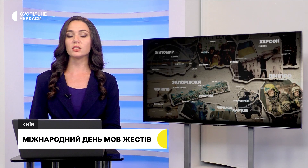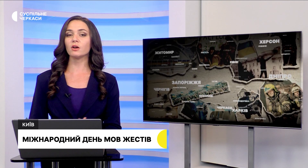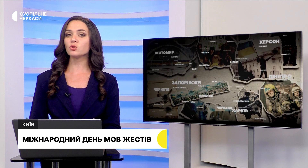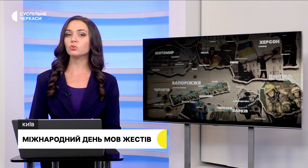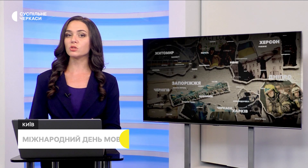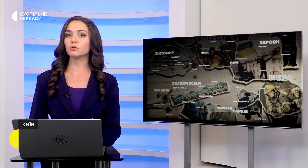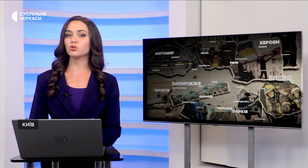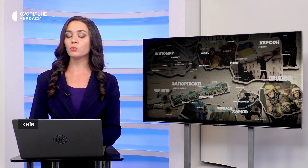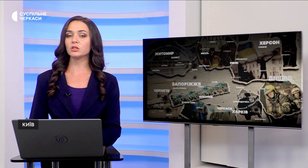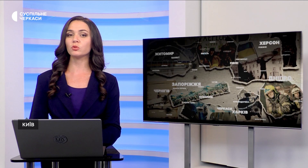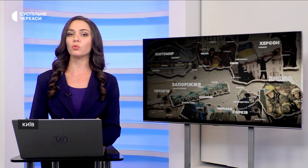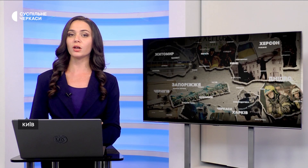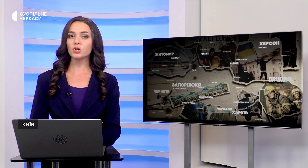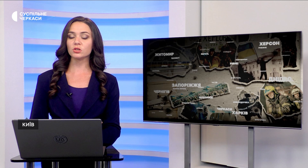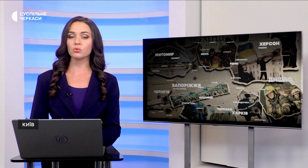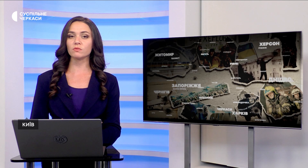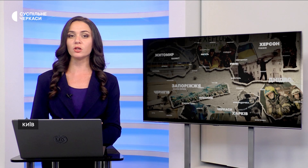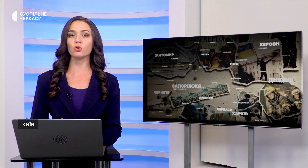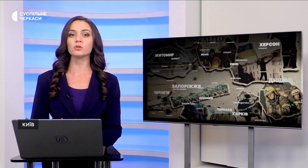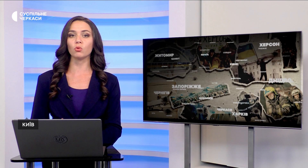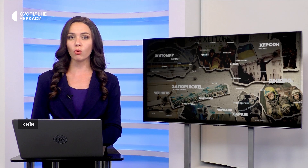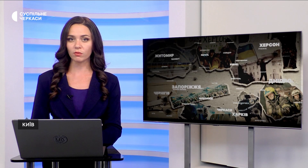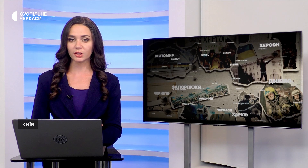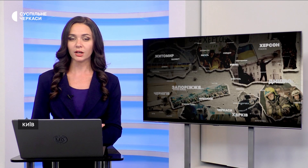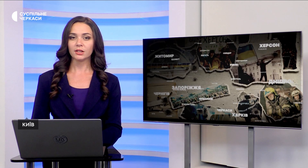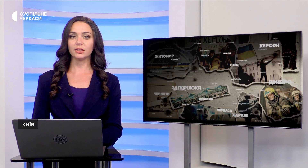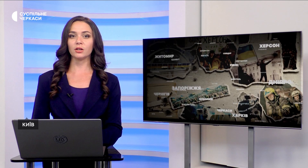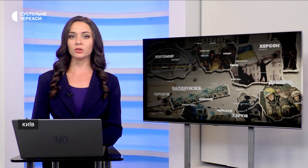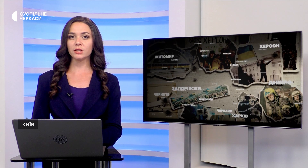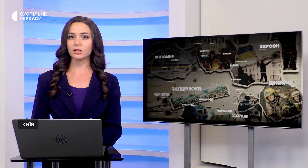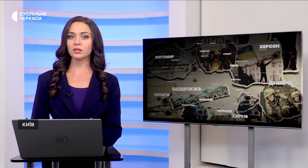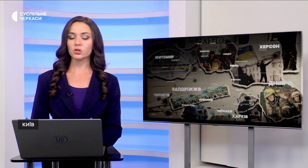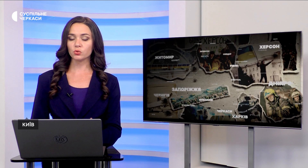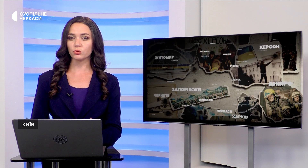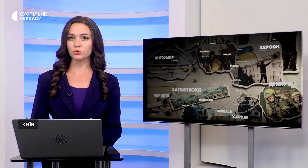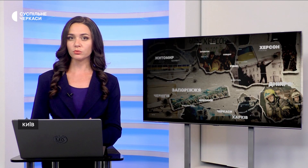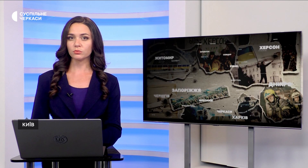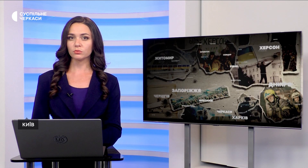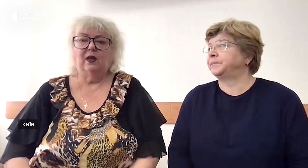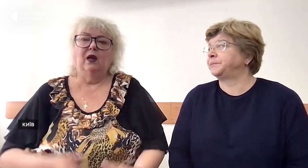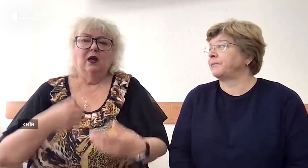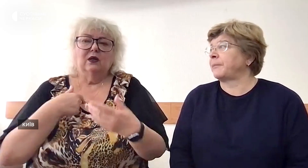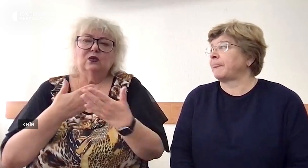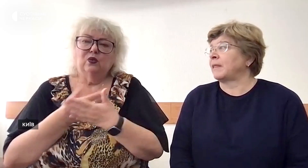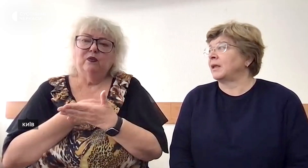установах. З вашого досвіду, що потрібно покращити у сфері обслуговування для людей, які не чують?